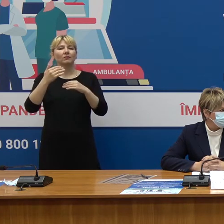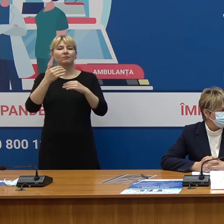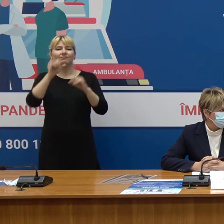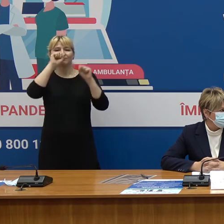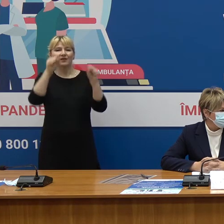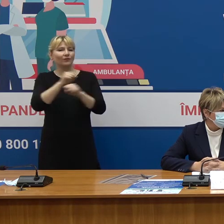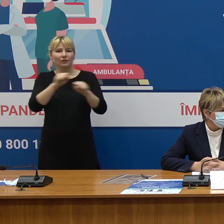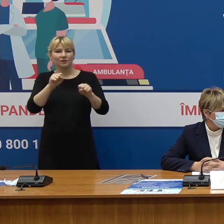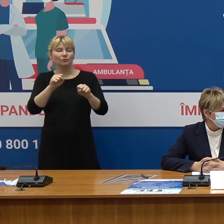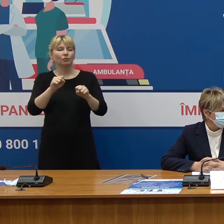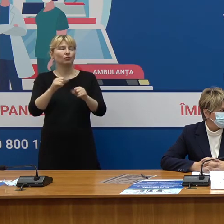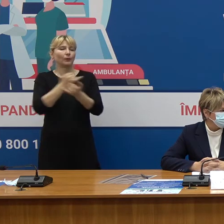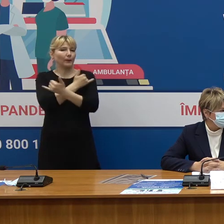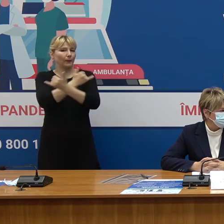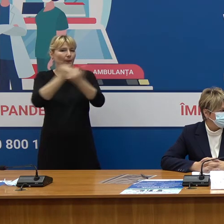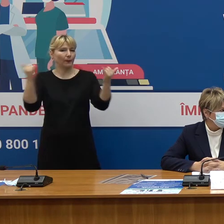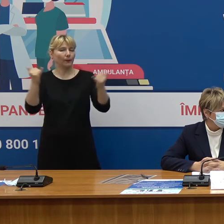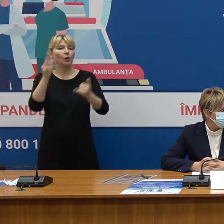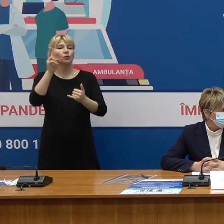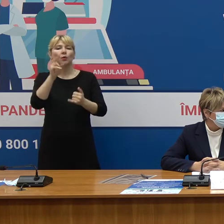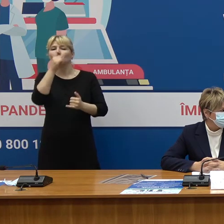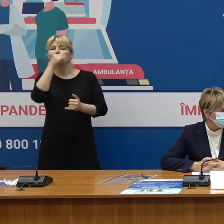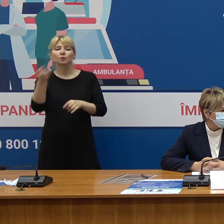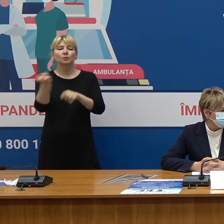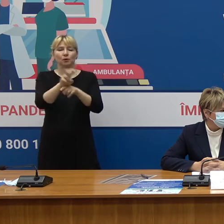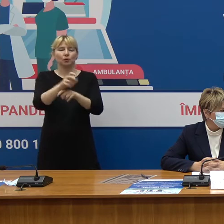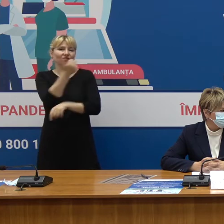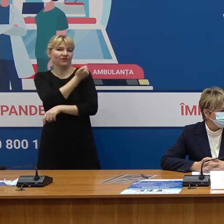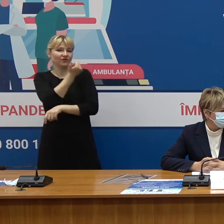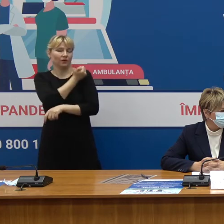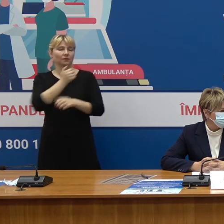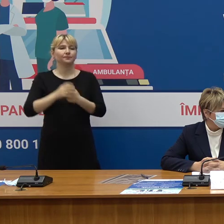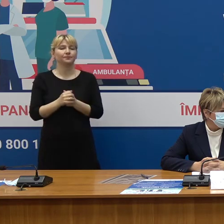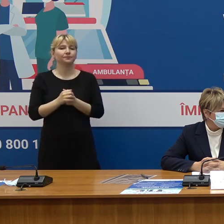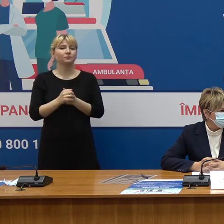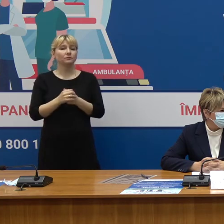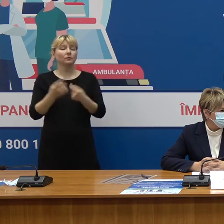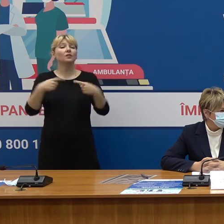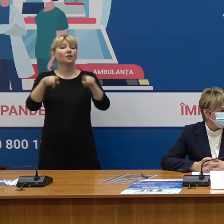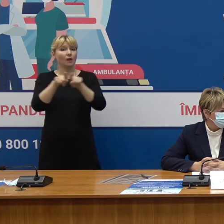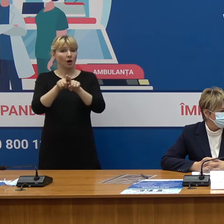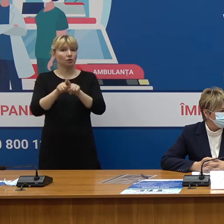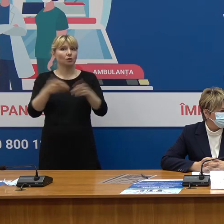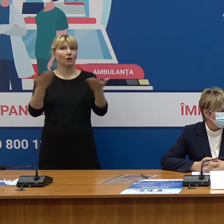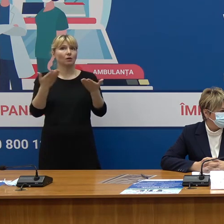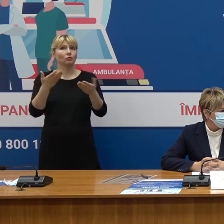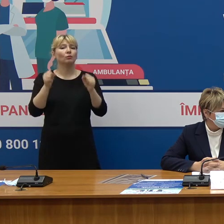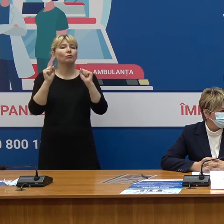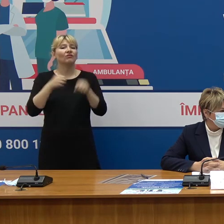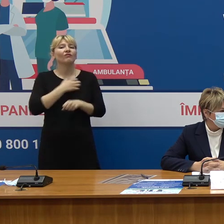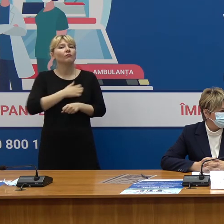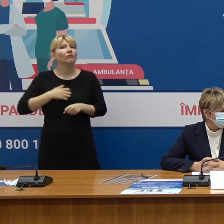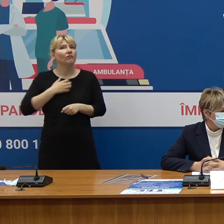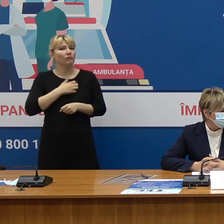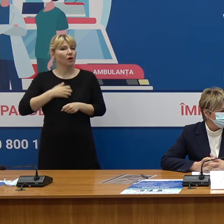posibilitate inedită pentru toți locuitorii și chiar care reprezintă un moment important